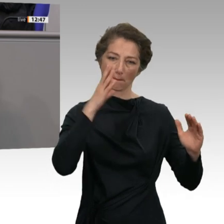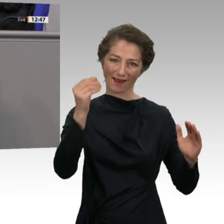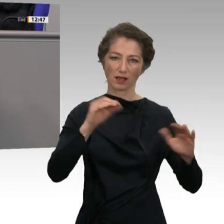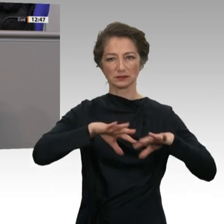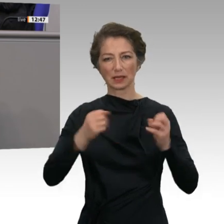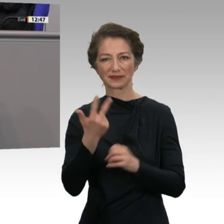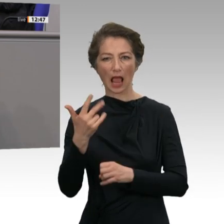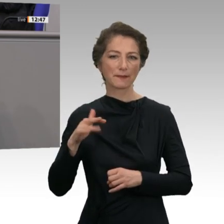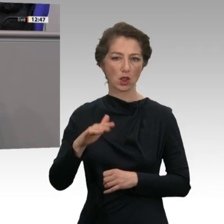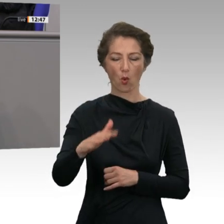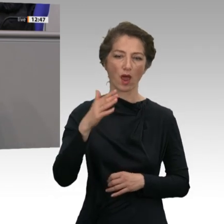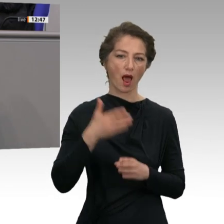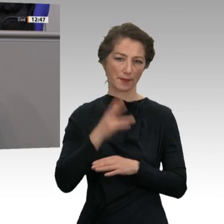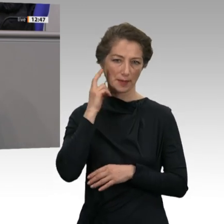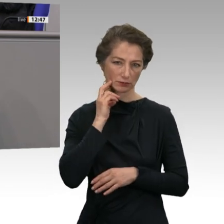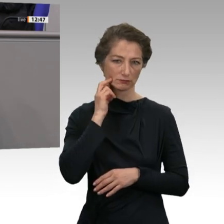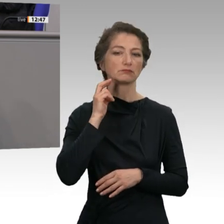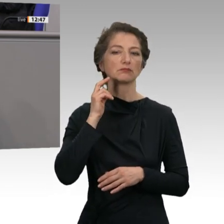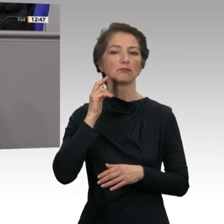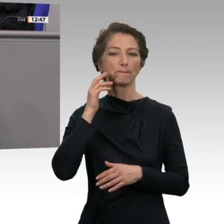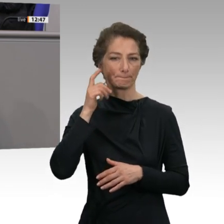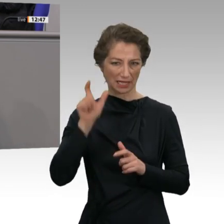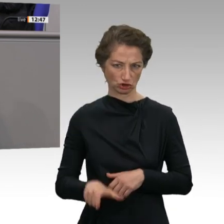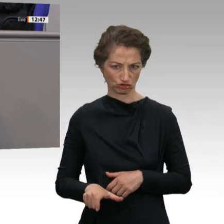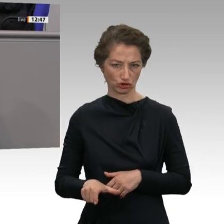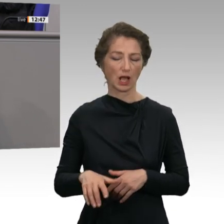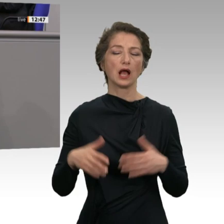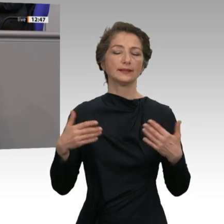schon heute, und darum brauchen wir eine echte Mindestrente, die ihren Namen verdient.